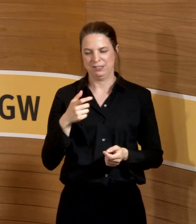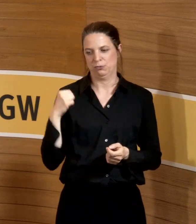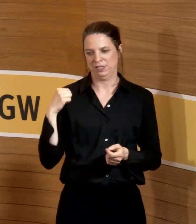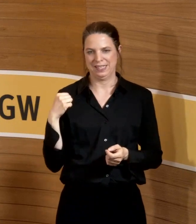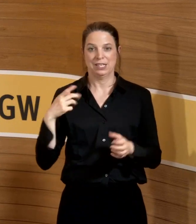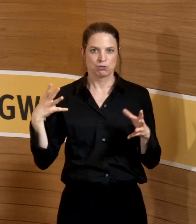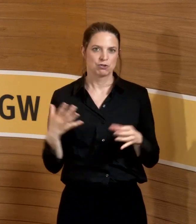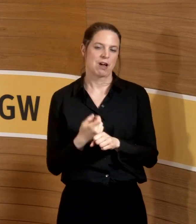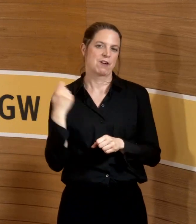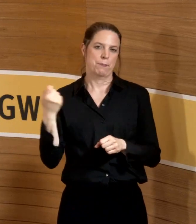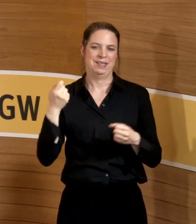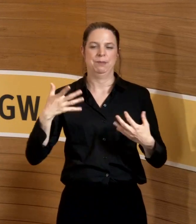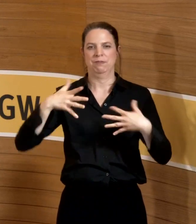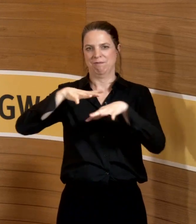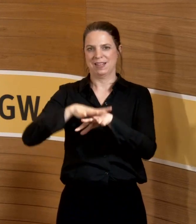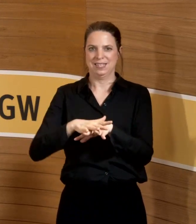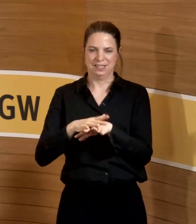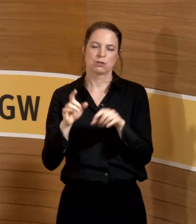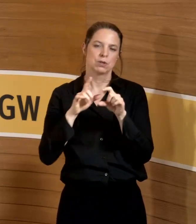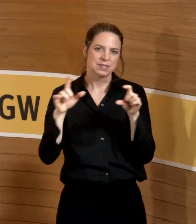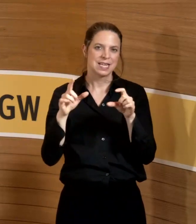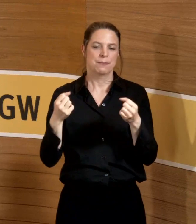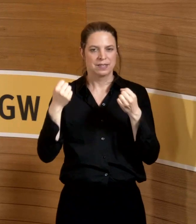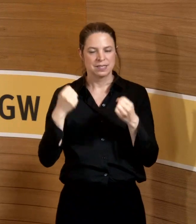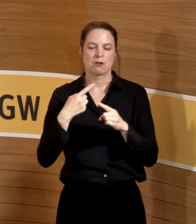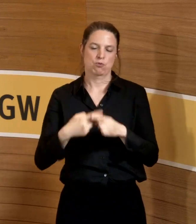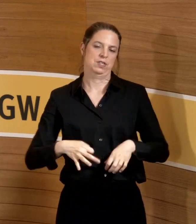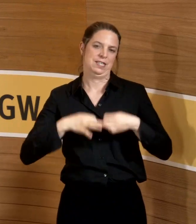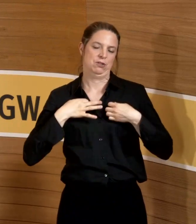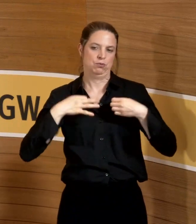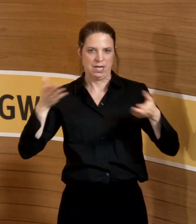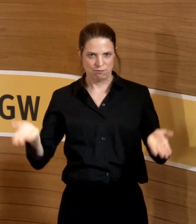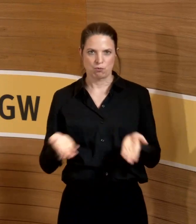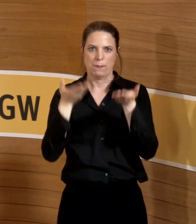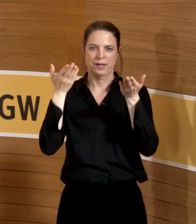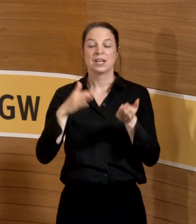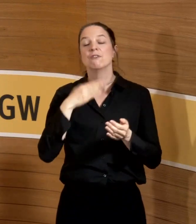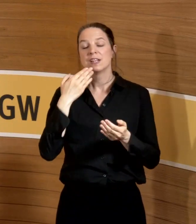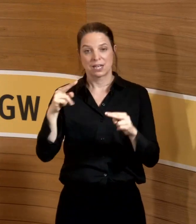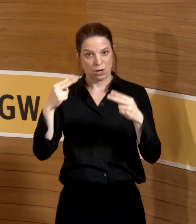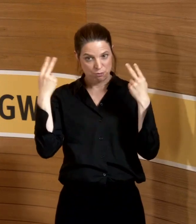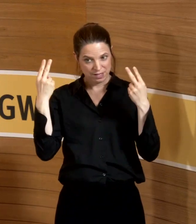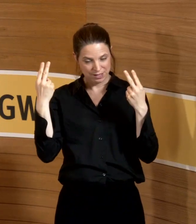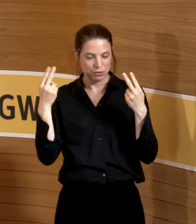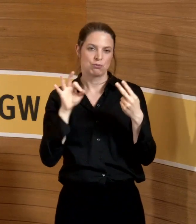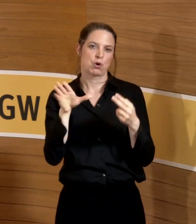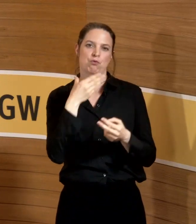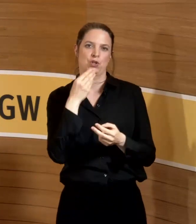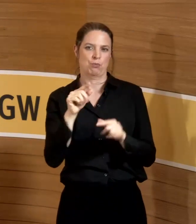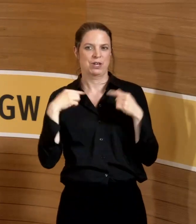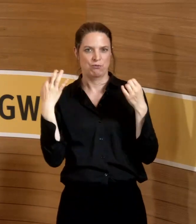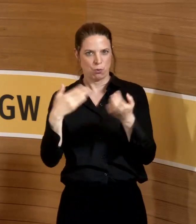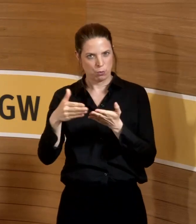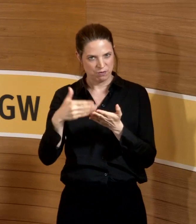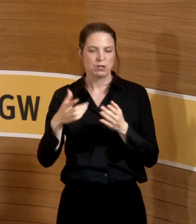verknüpfen und die Themen Sicherheit und Gesundheit voranzubringen. Vielen Dank für Ihre Aufmerksamkeit und Ihnen noch ein wunderbares Forum